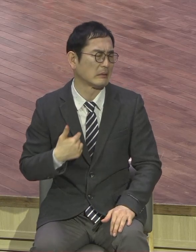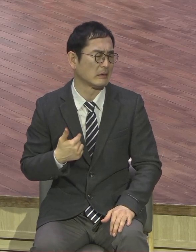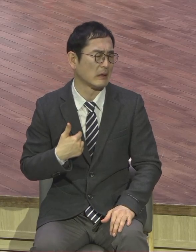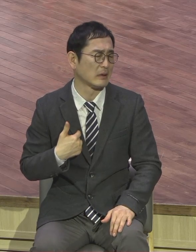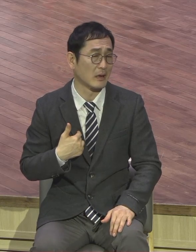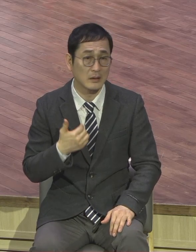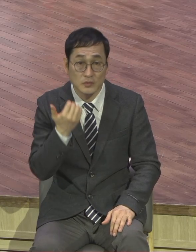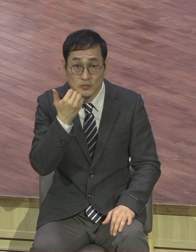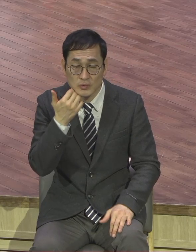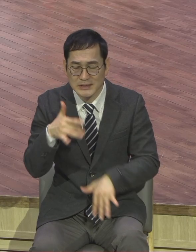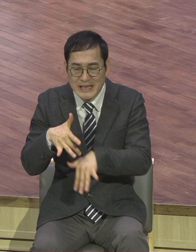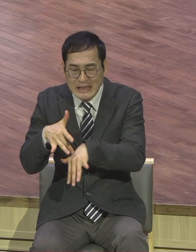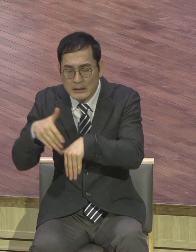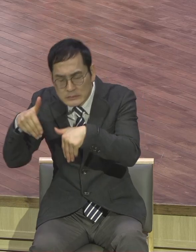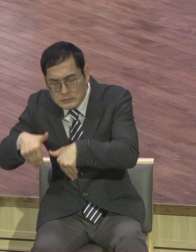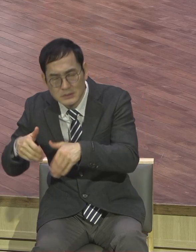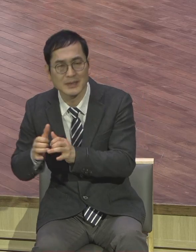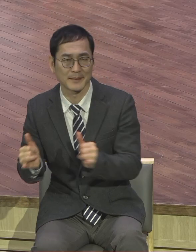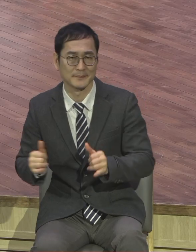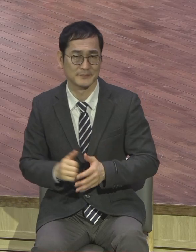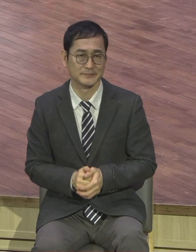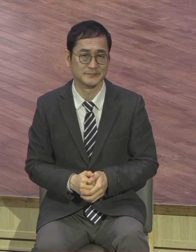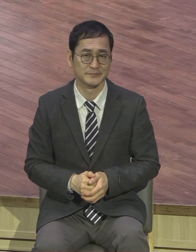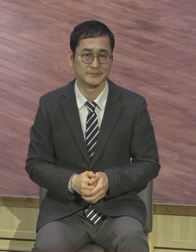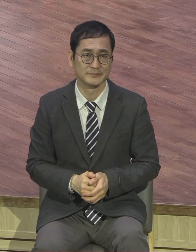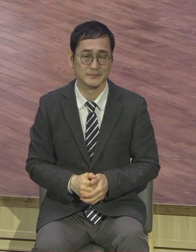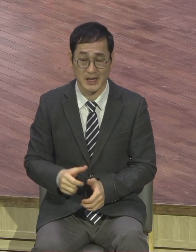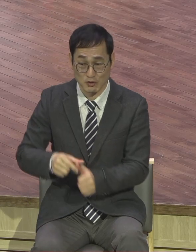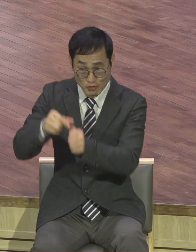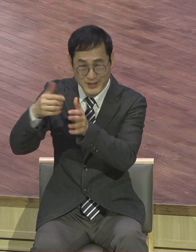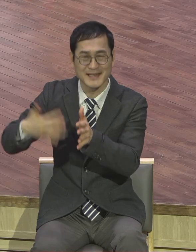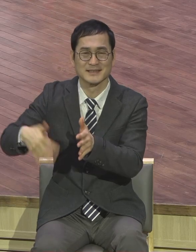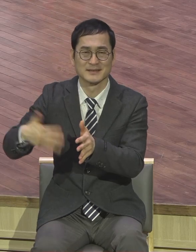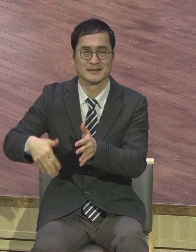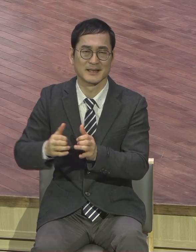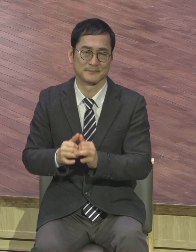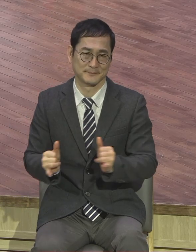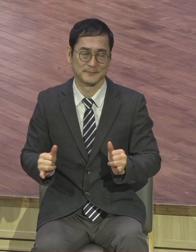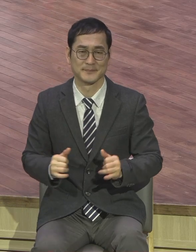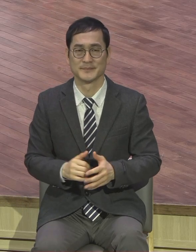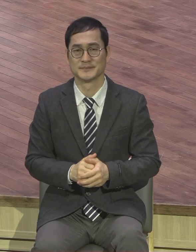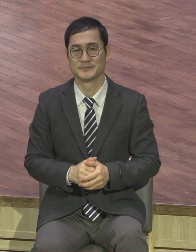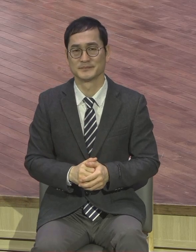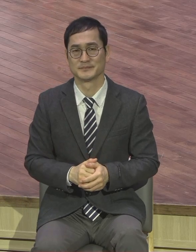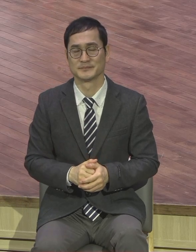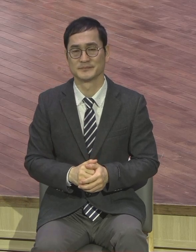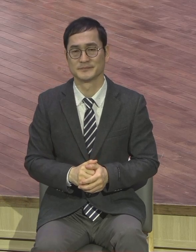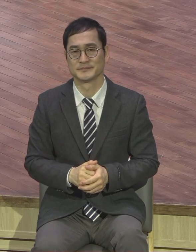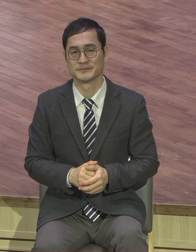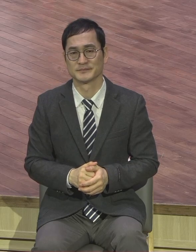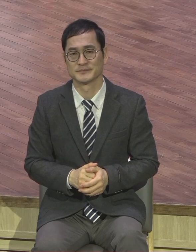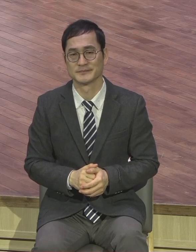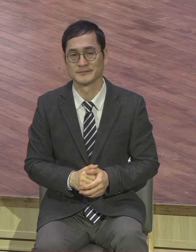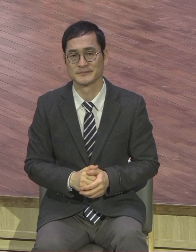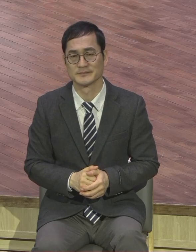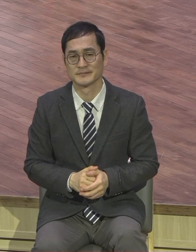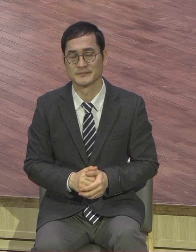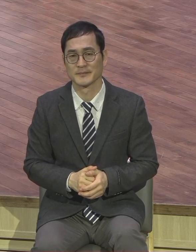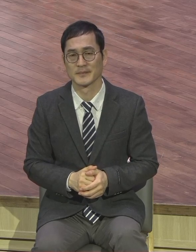사람이에요. 그 사람 구원 못 받은 사람입니다. 그 사람 은혜 못 받은 사람이에요. 사람이 순간적으로 화도 나올